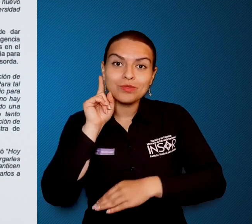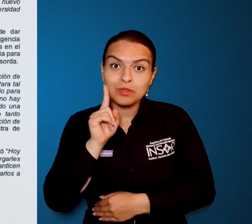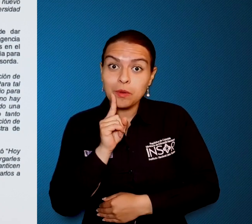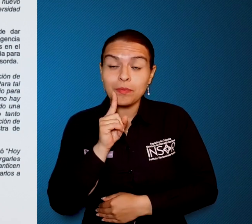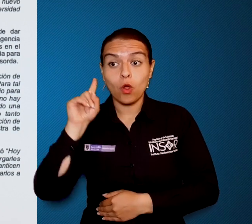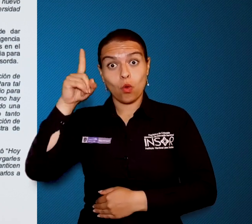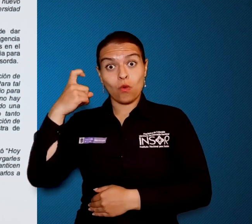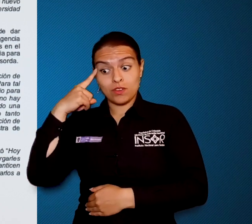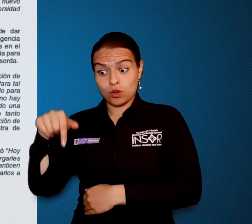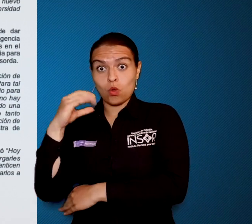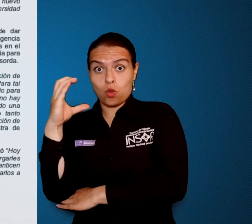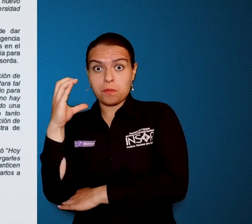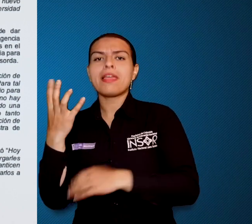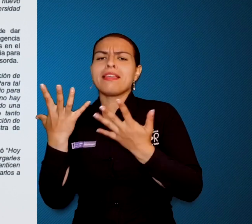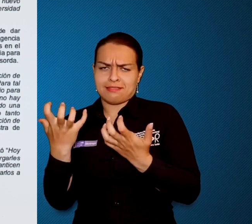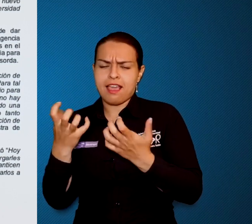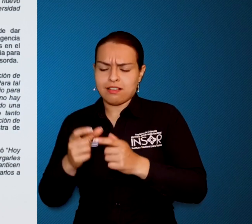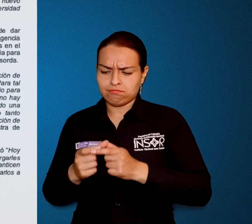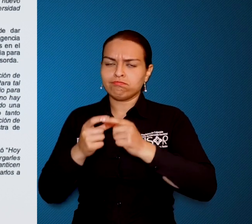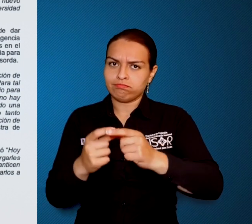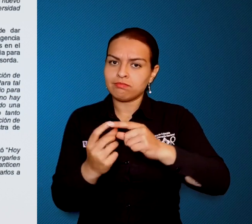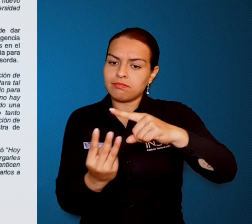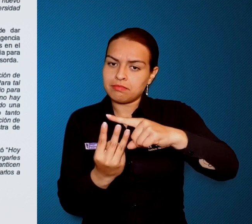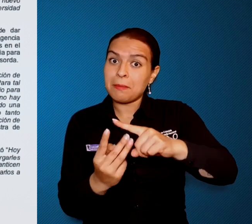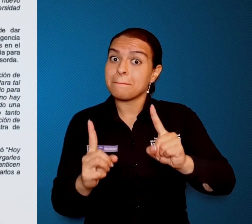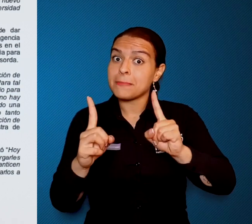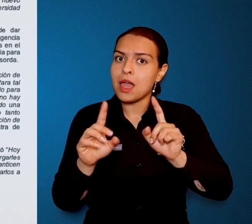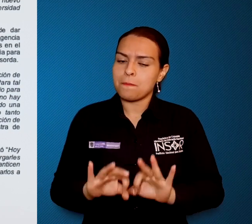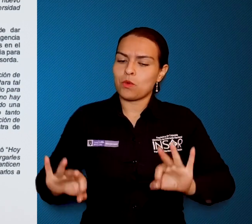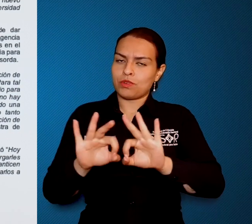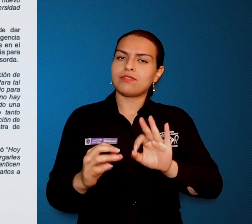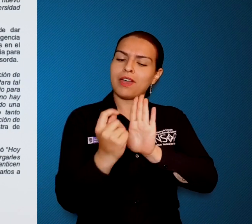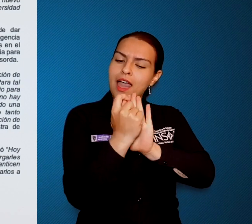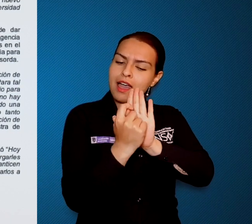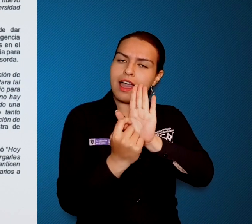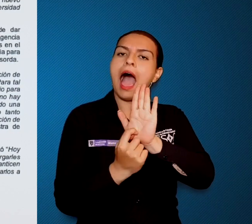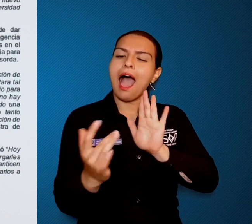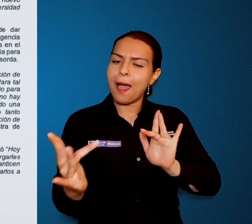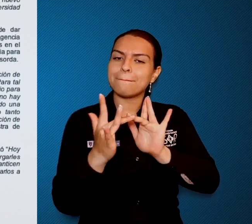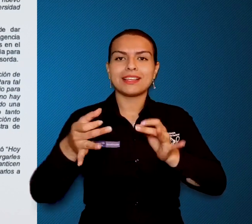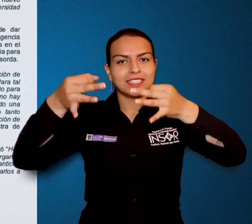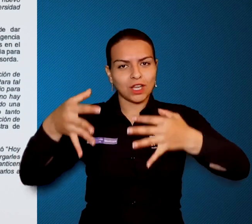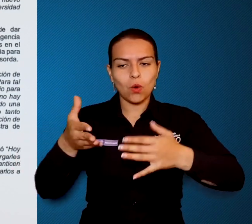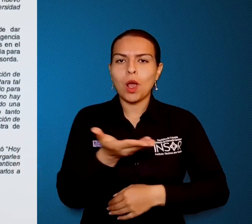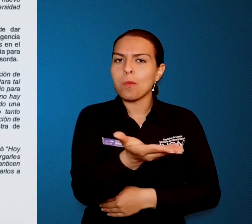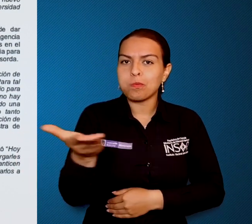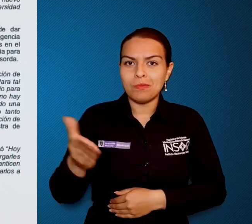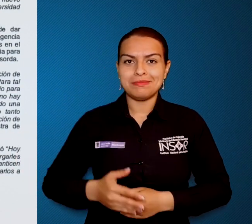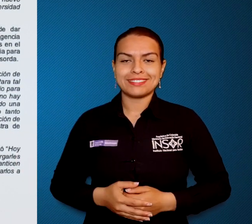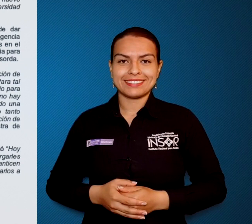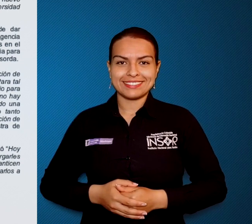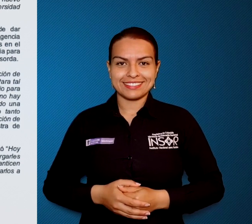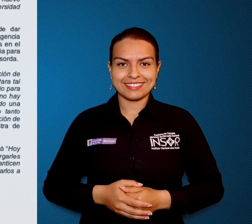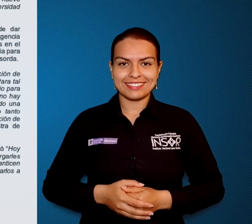el legado del Gobierno Nacional es otorgarles la licencia de conducción, cumpliendo con los requisitos necesarios que garanticen la